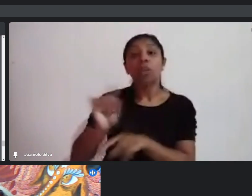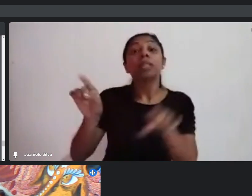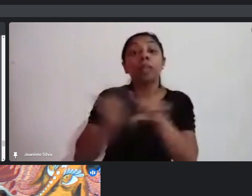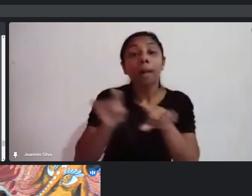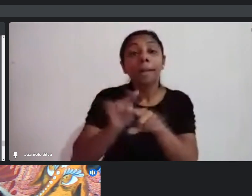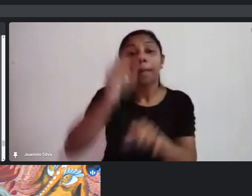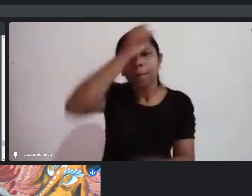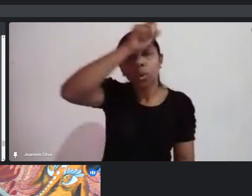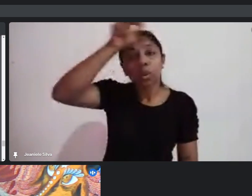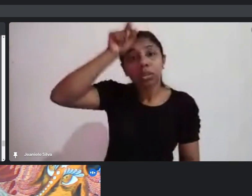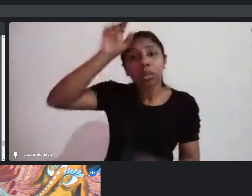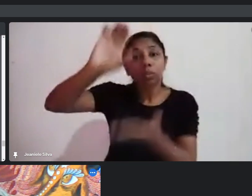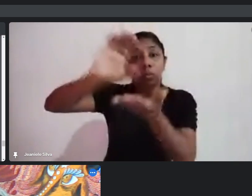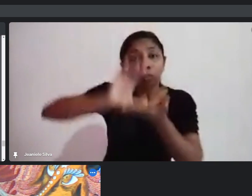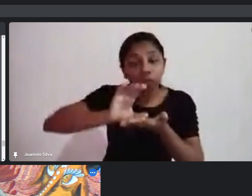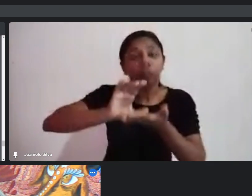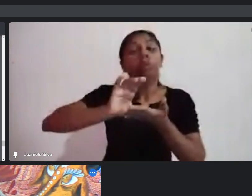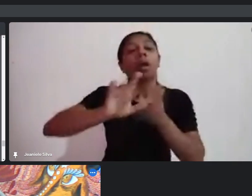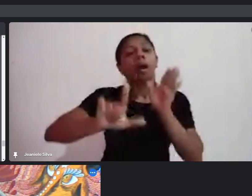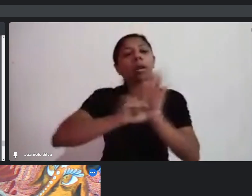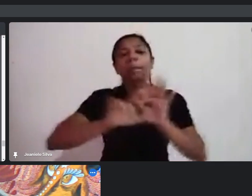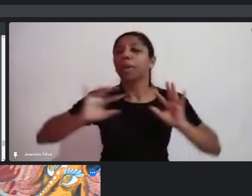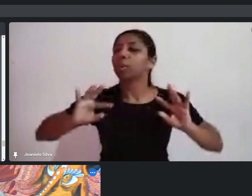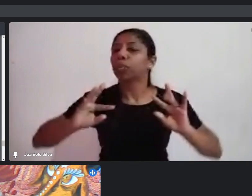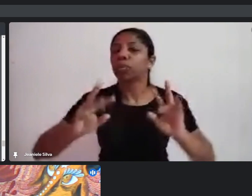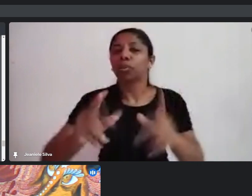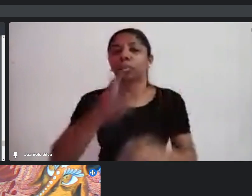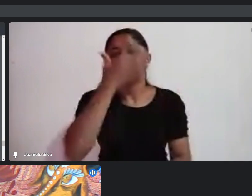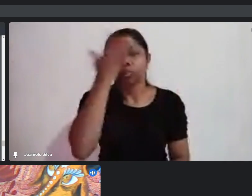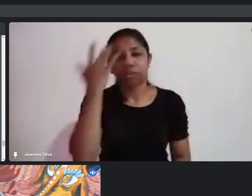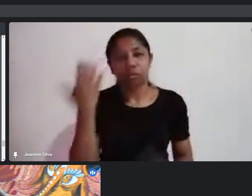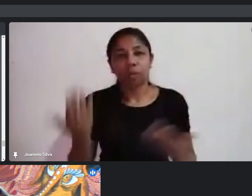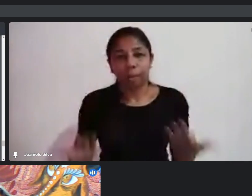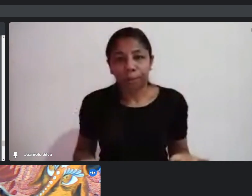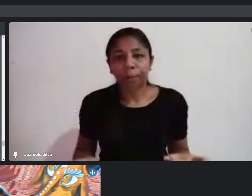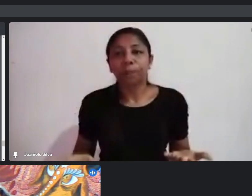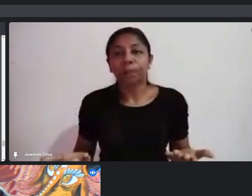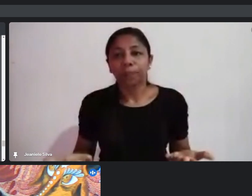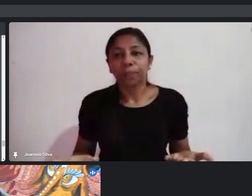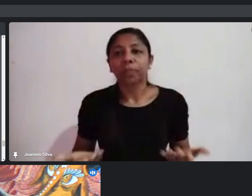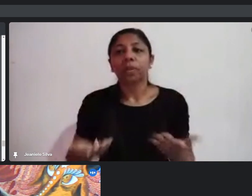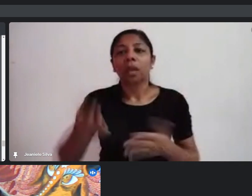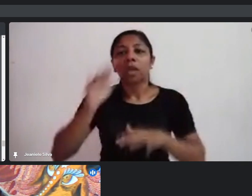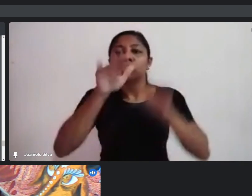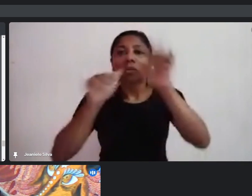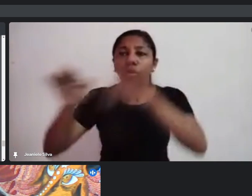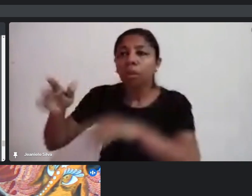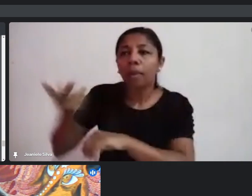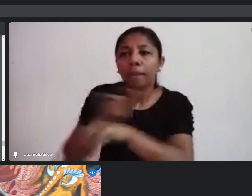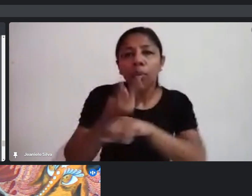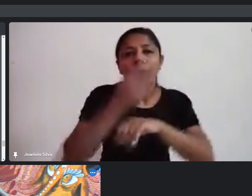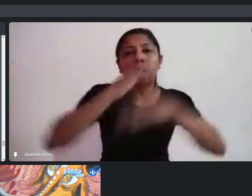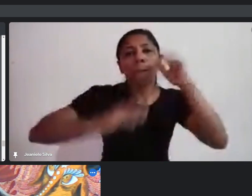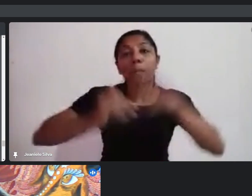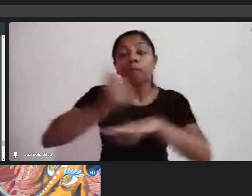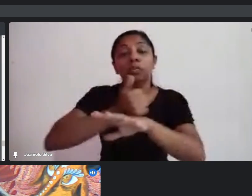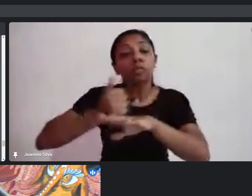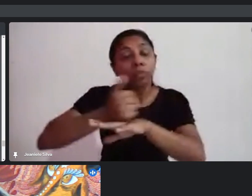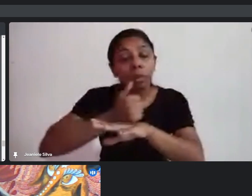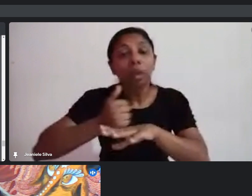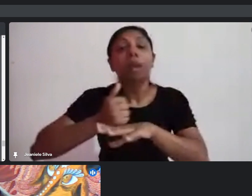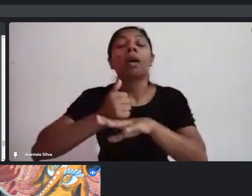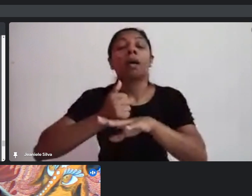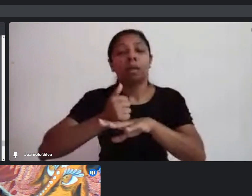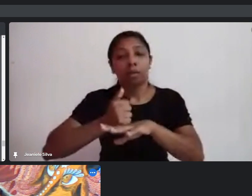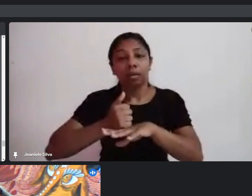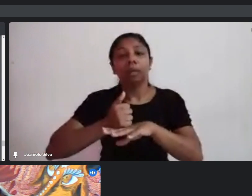Isso é uma lei, é uma lei para todo mundo. De buscar profissionais, de fazer acessibilidade acontecer, mas é um momento que a gente está vivendo